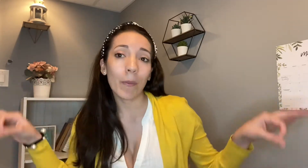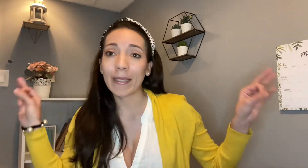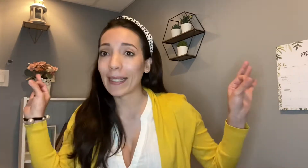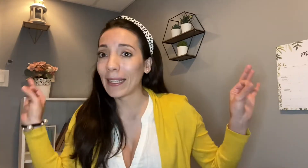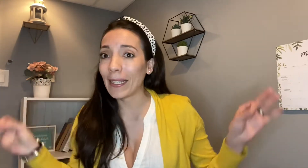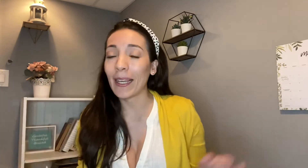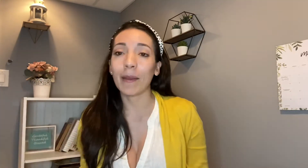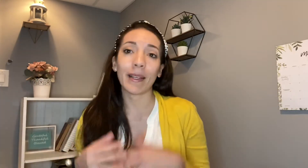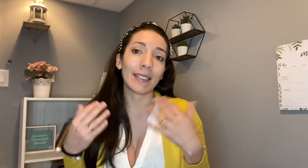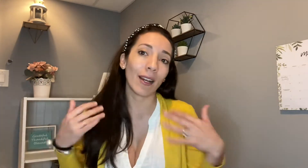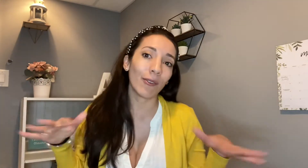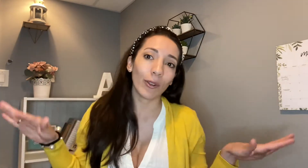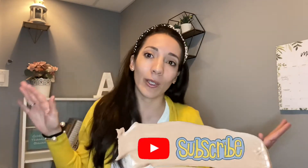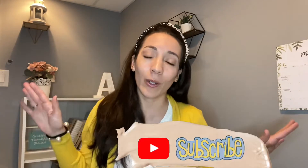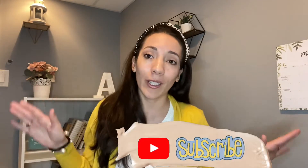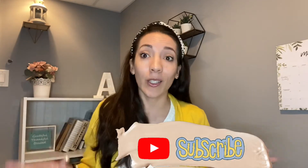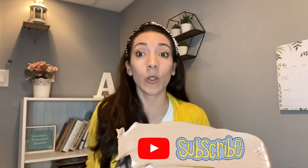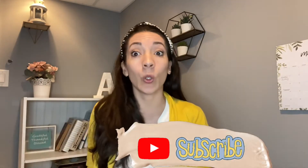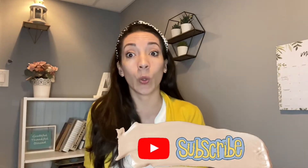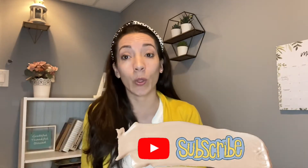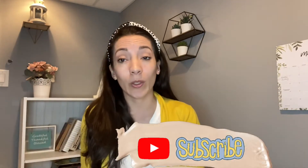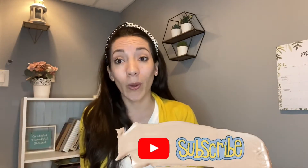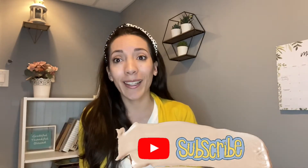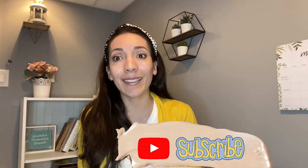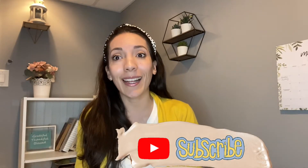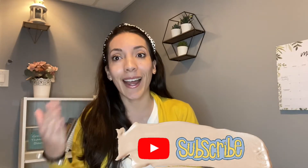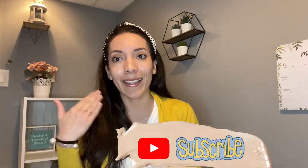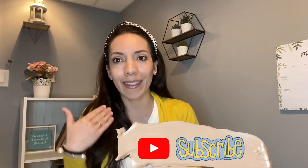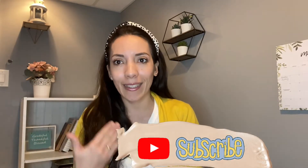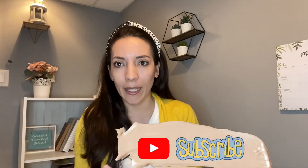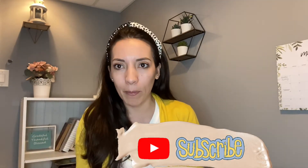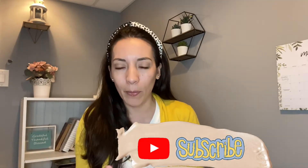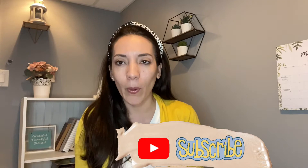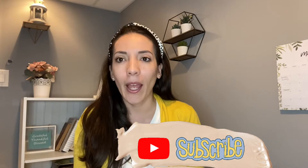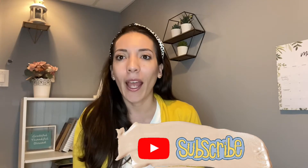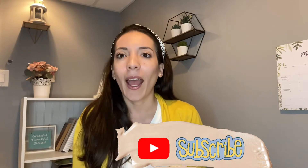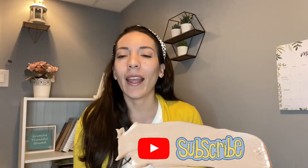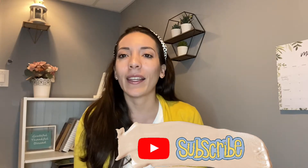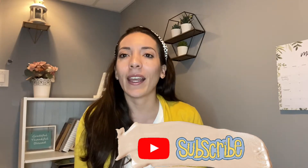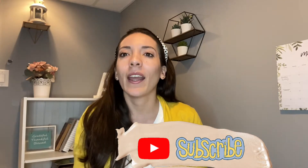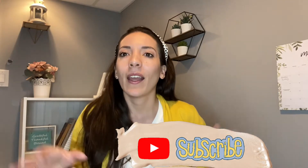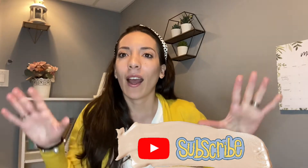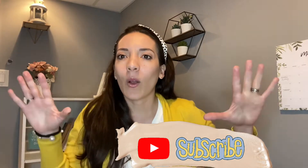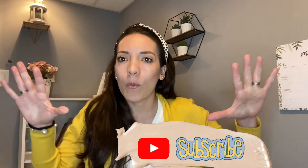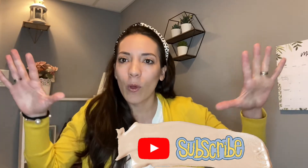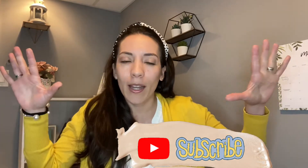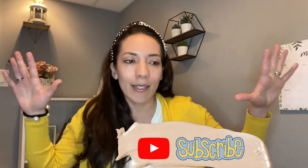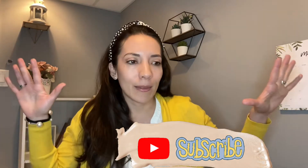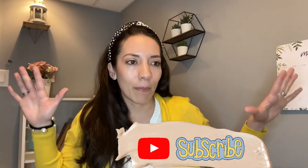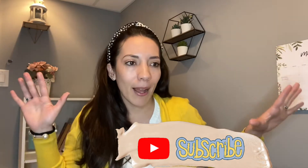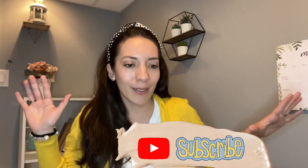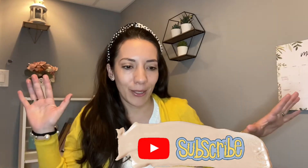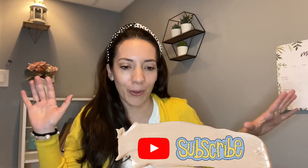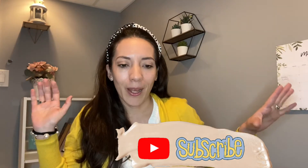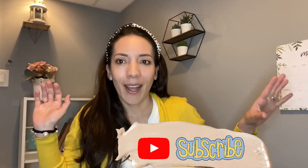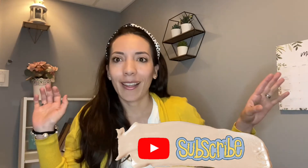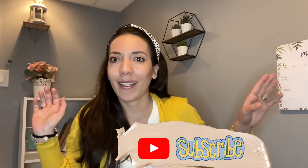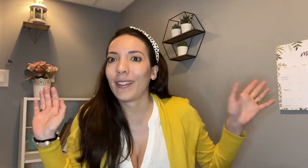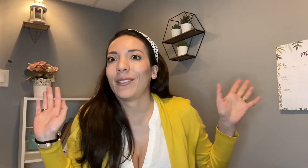pensaría demasiado folclórico no esto hay que sacar tiempo hay que acomodar el espacio hay que o